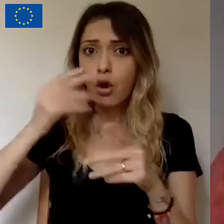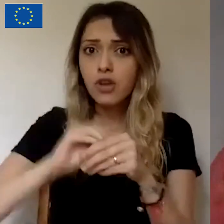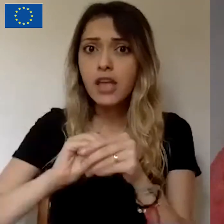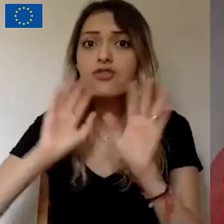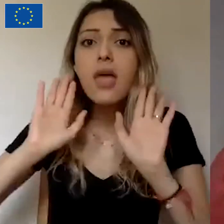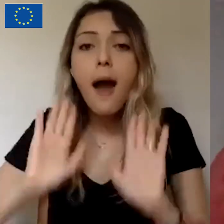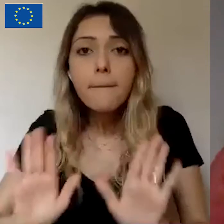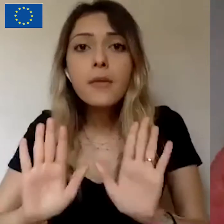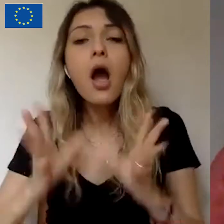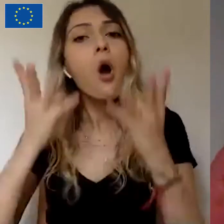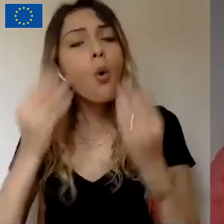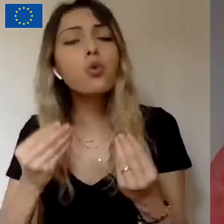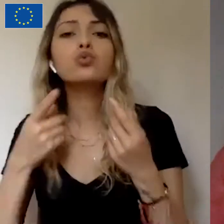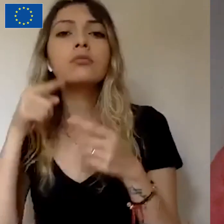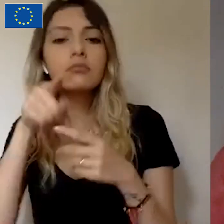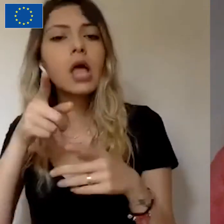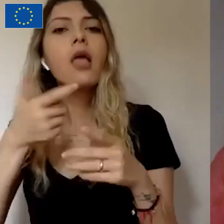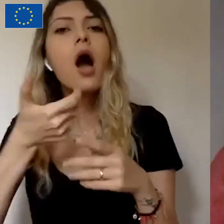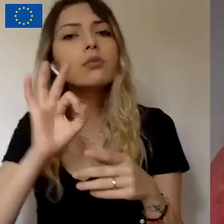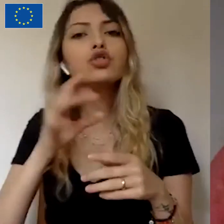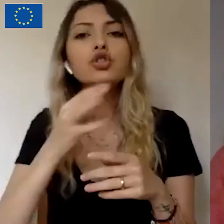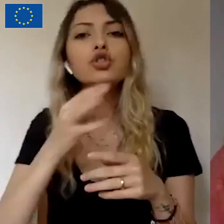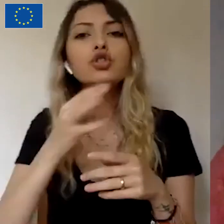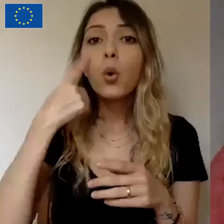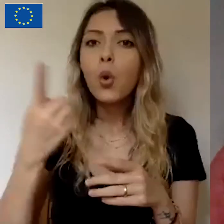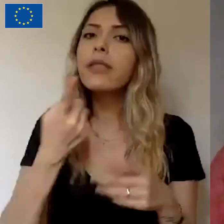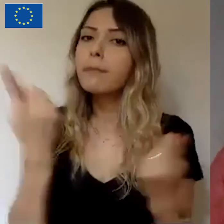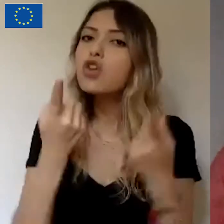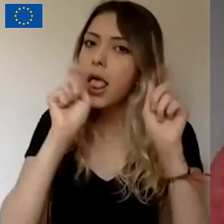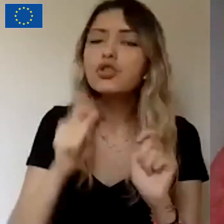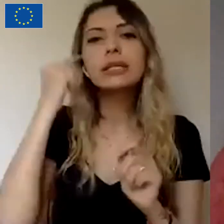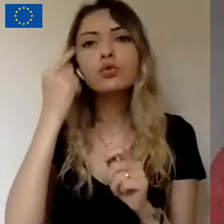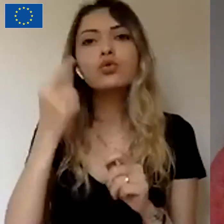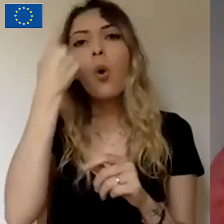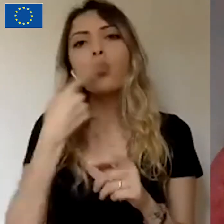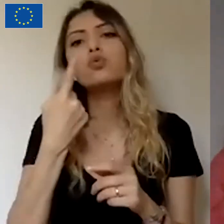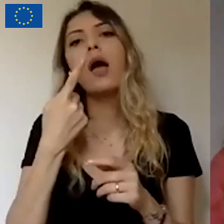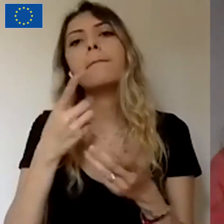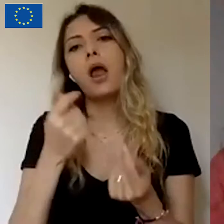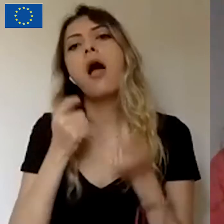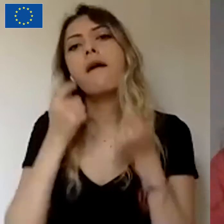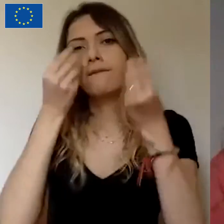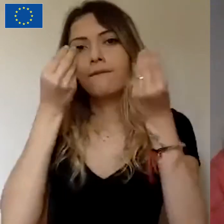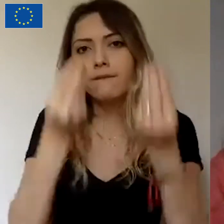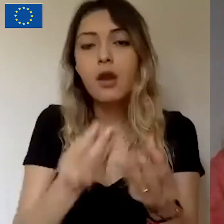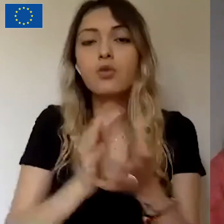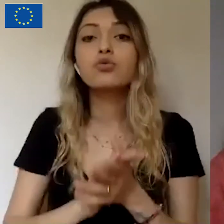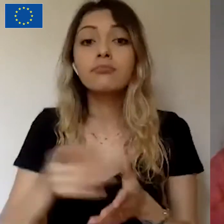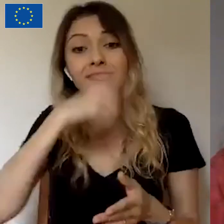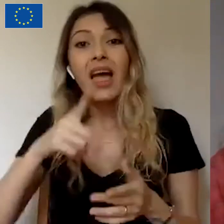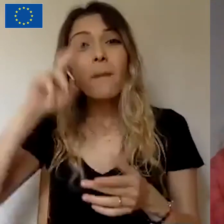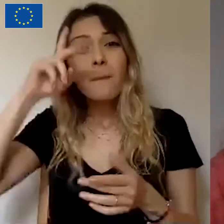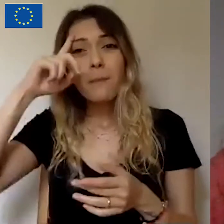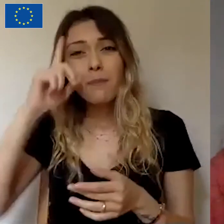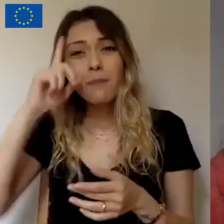olduğu takdirde bu güveni aslında sağlamış oluyoruz biz. Ve gelen projeleri de çok detaylı bir şekilde inceliyoruz. İçeride 3 kişilik bir